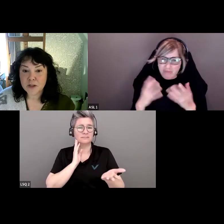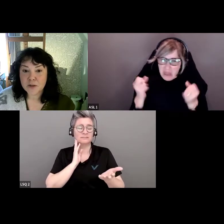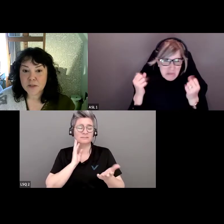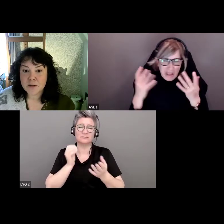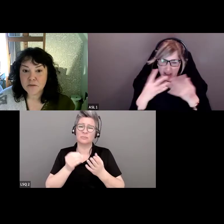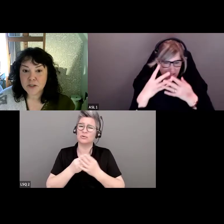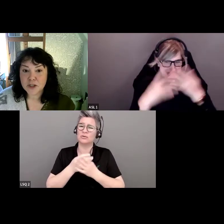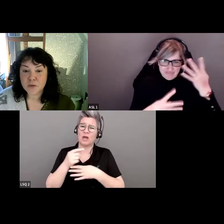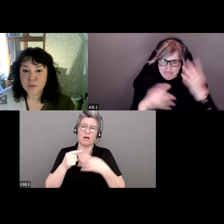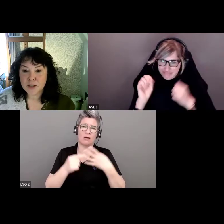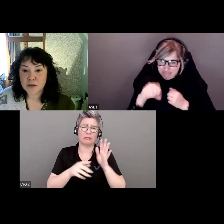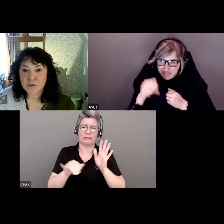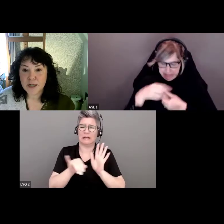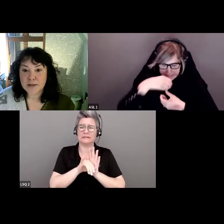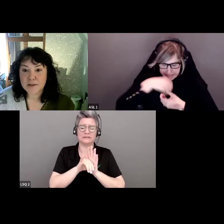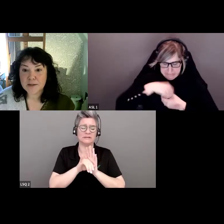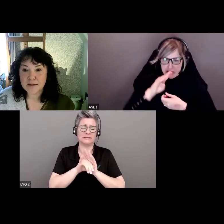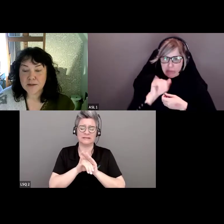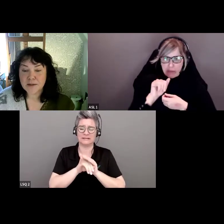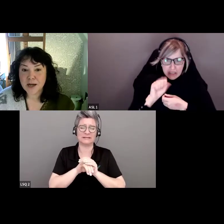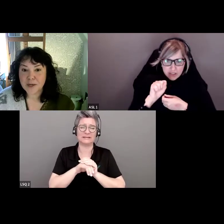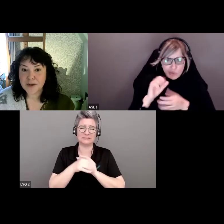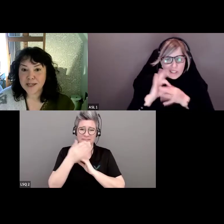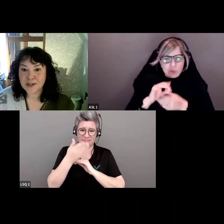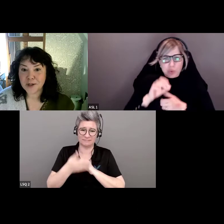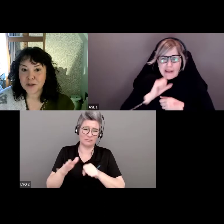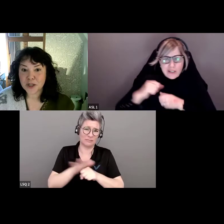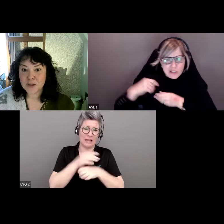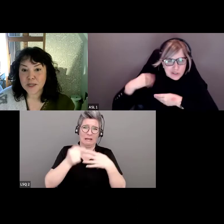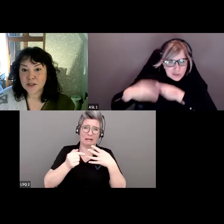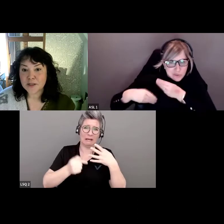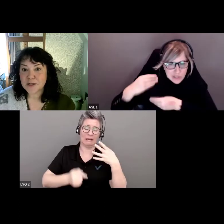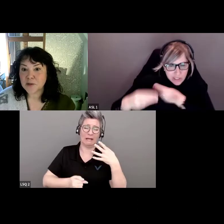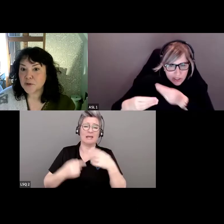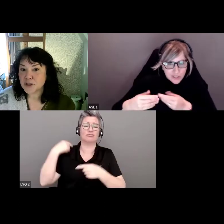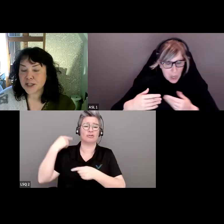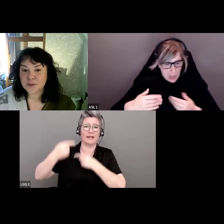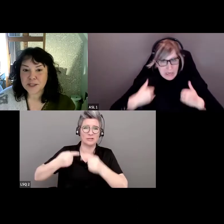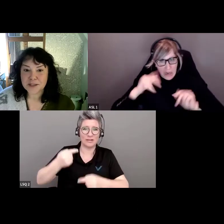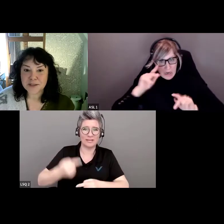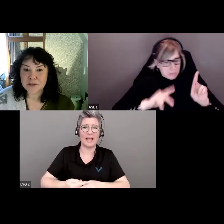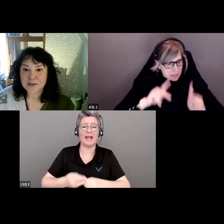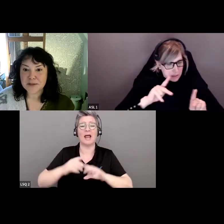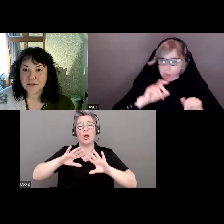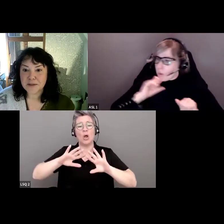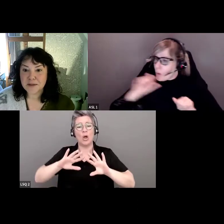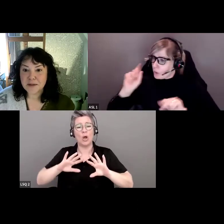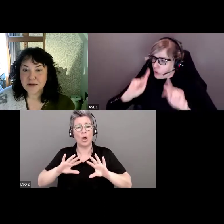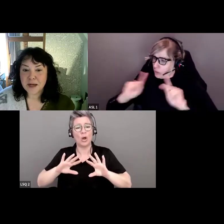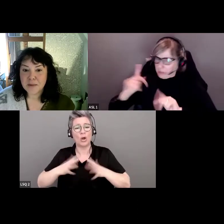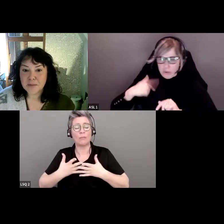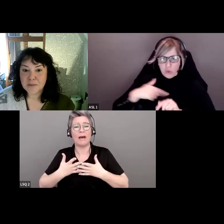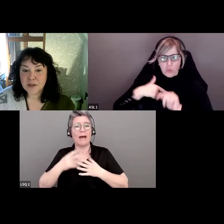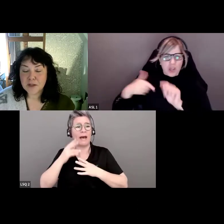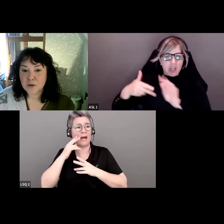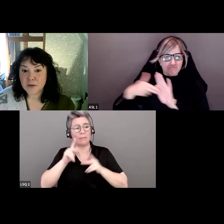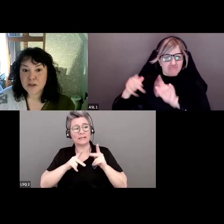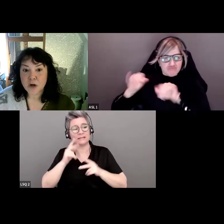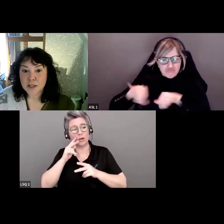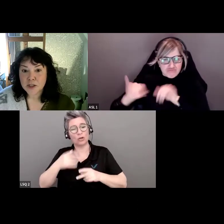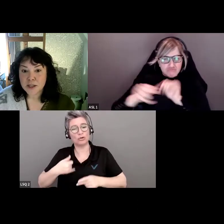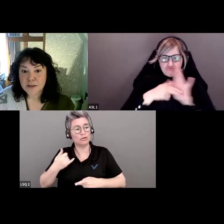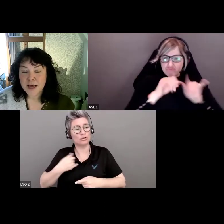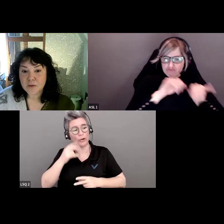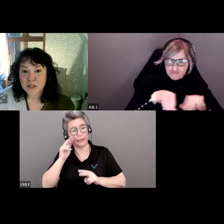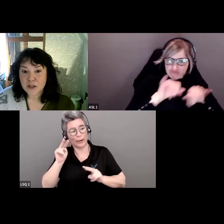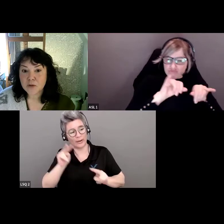On en a identifié plein générationnel, la façon dont on regarde les jeunes, les